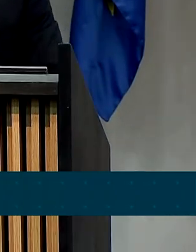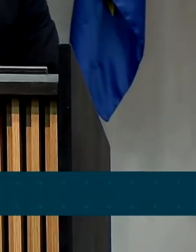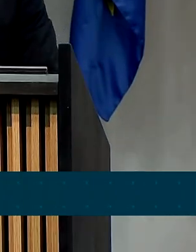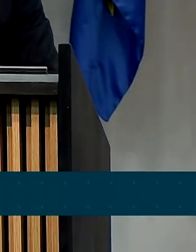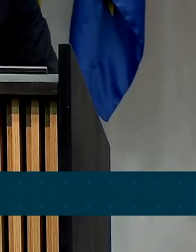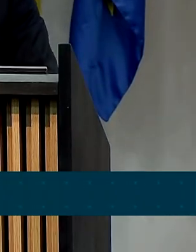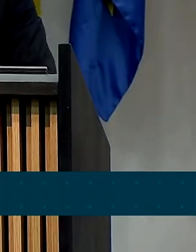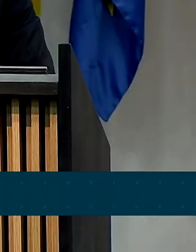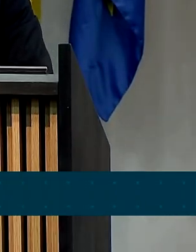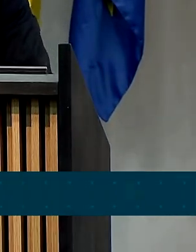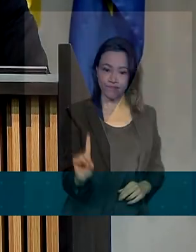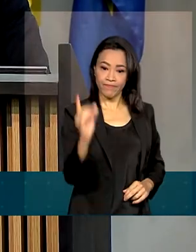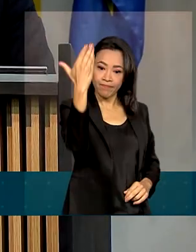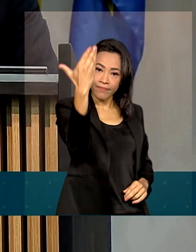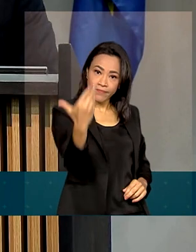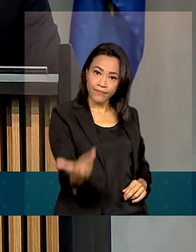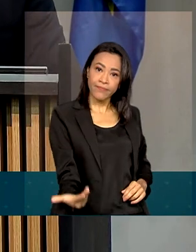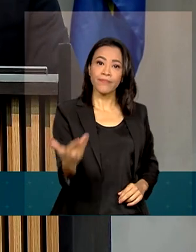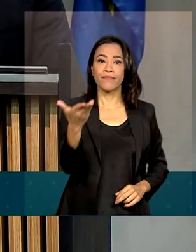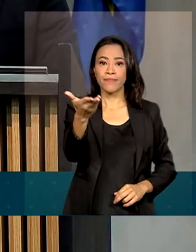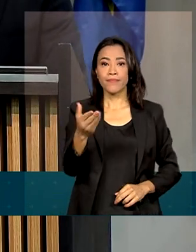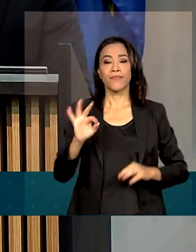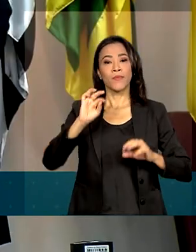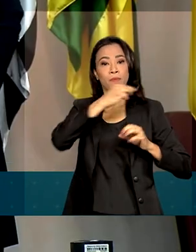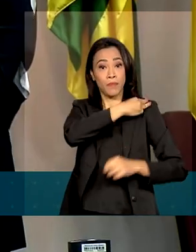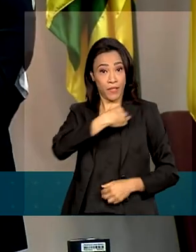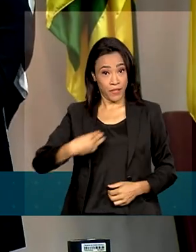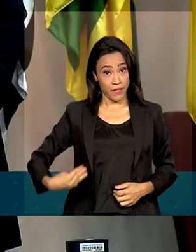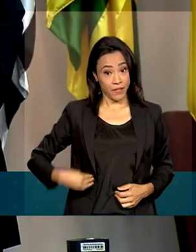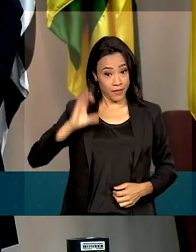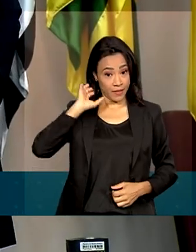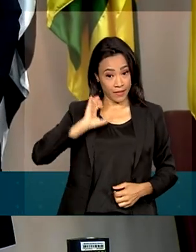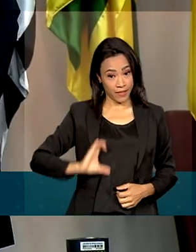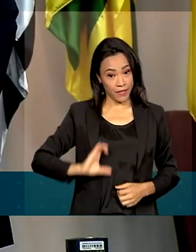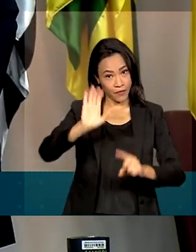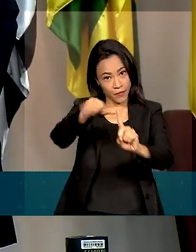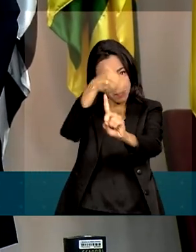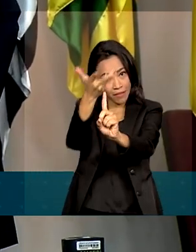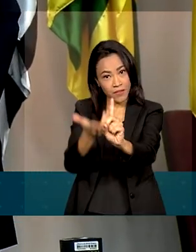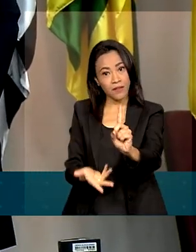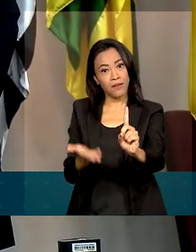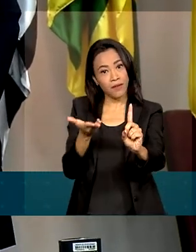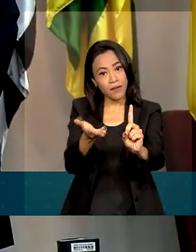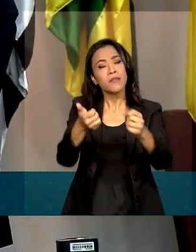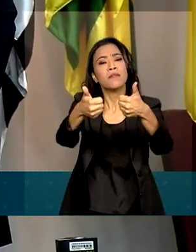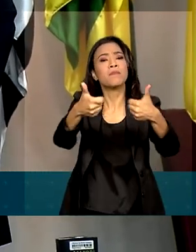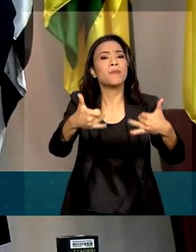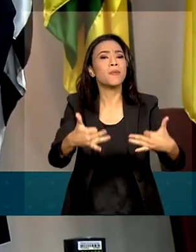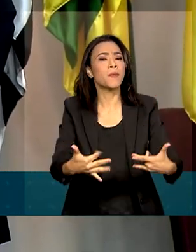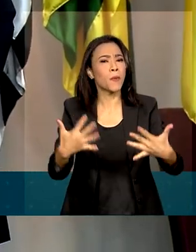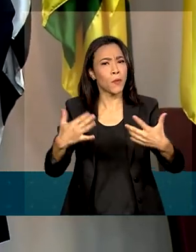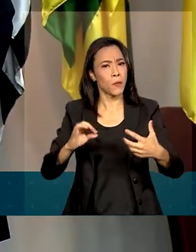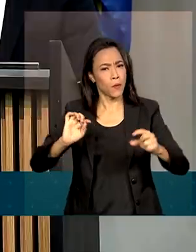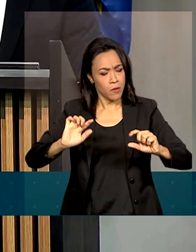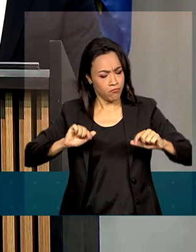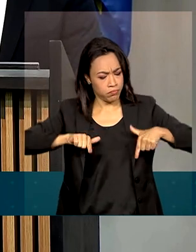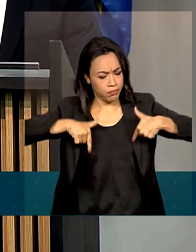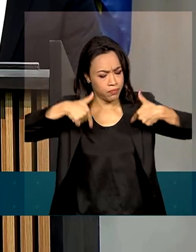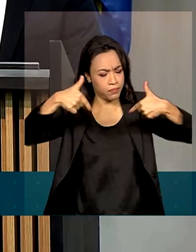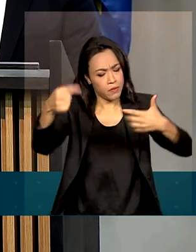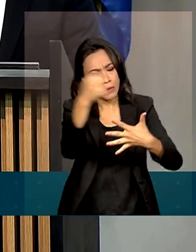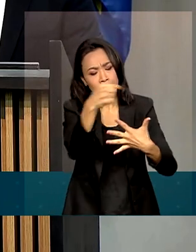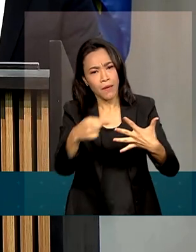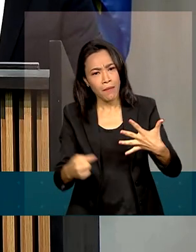na cerimônia, o ministro da Cidadania, Ronaldo Bento, foi um dos homenageados e destacou a atuação da pasta na